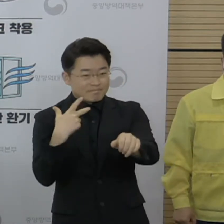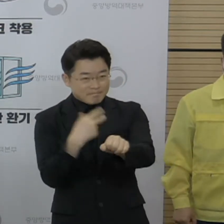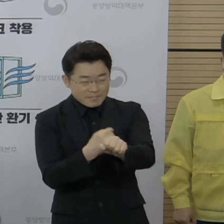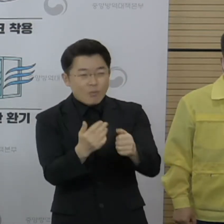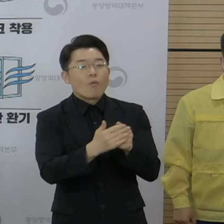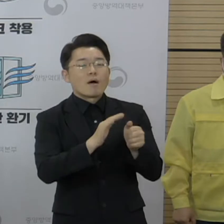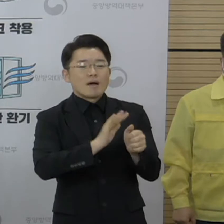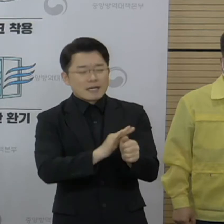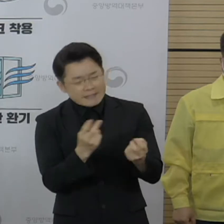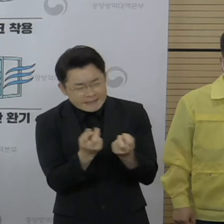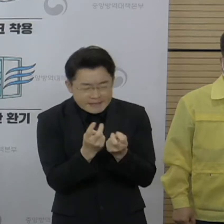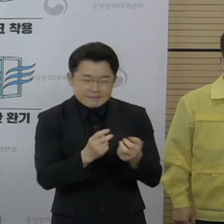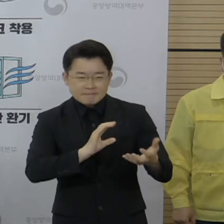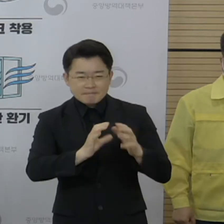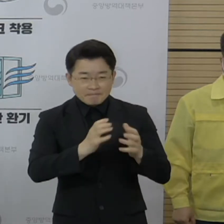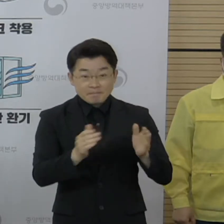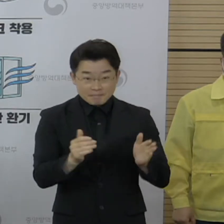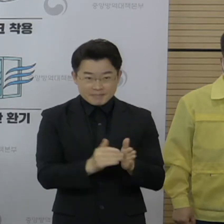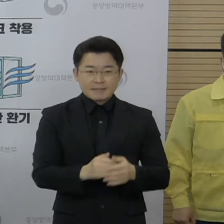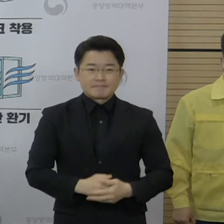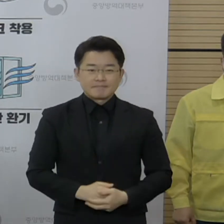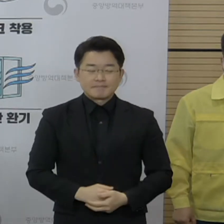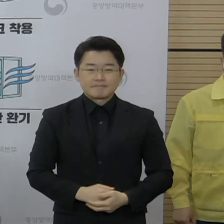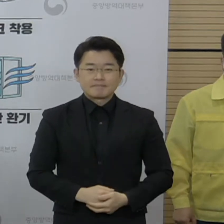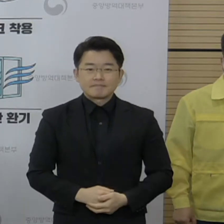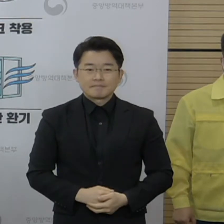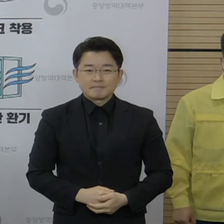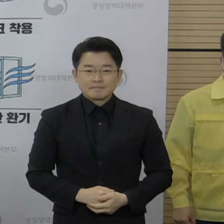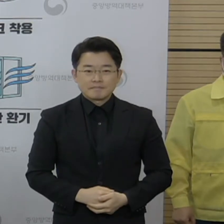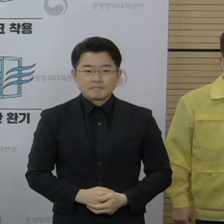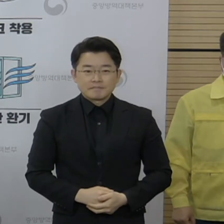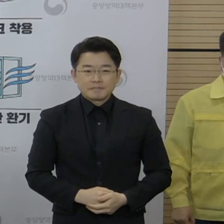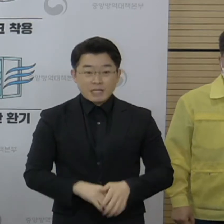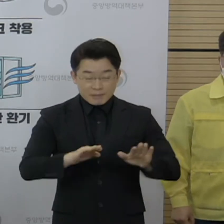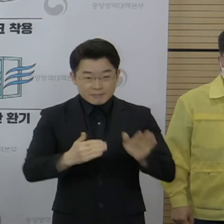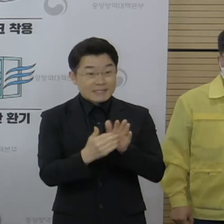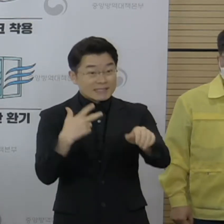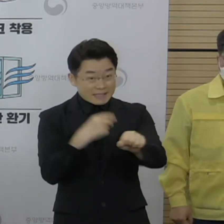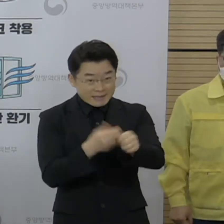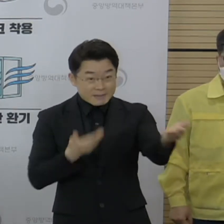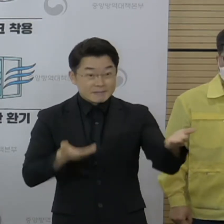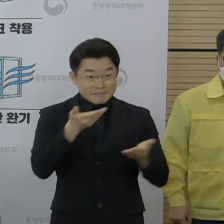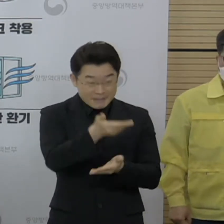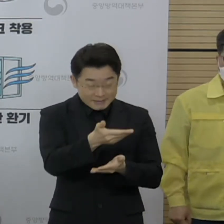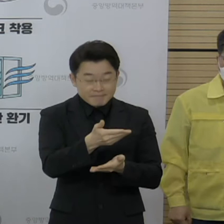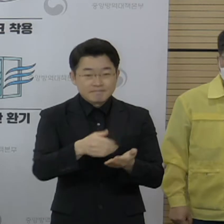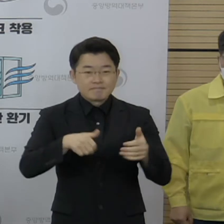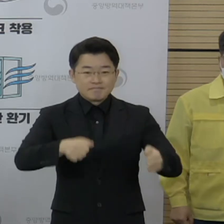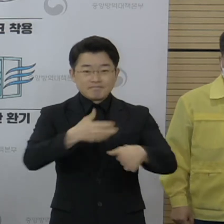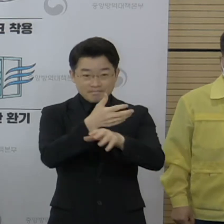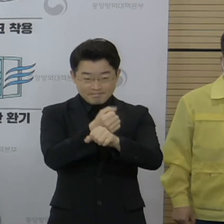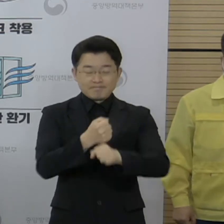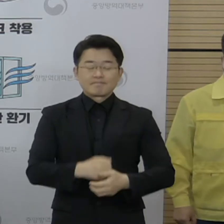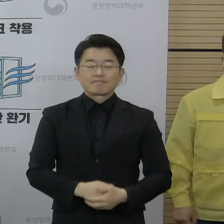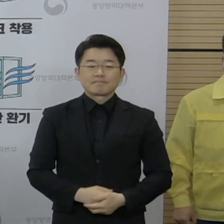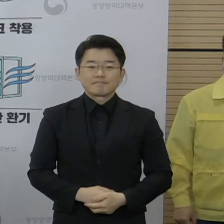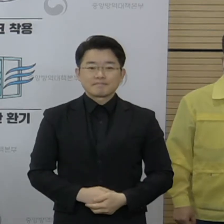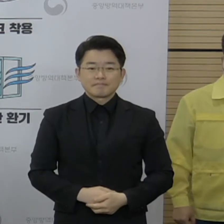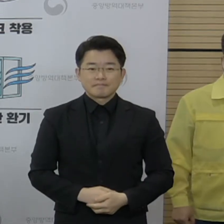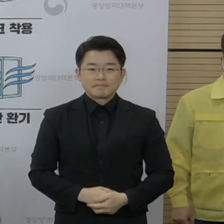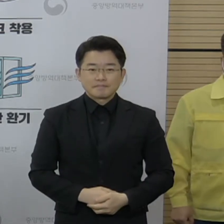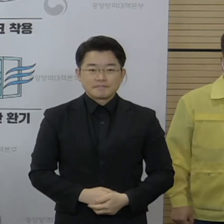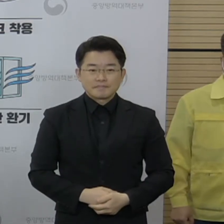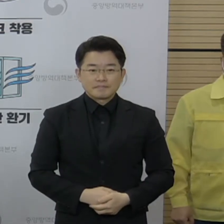방안을 논의하였으며 이 같은 노력을 바탕으로 백신 교환을 추진하게 되었습니다. 이번에 도입되는